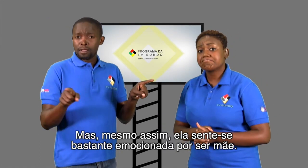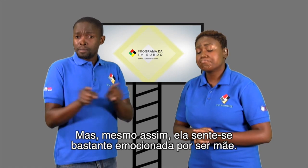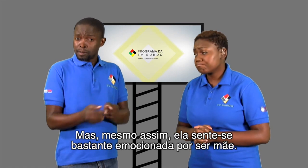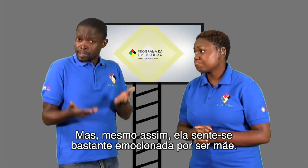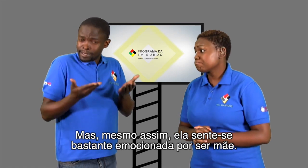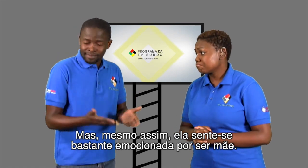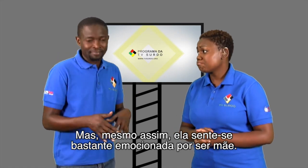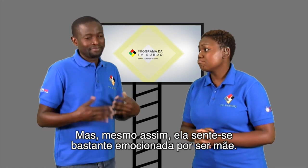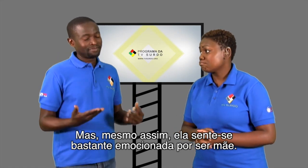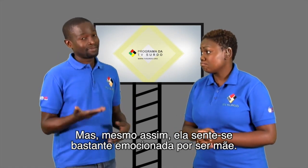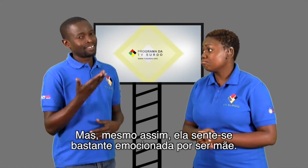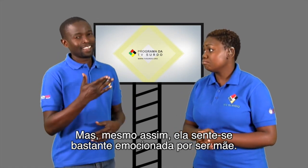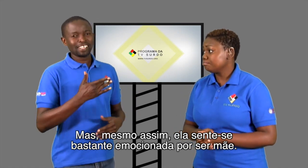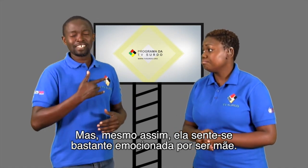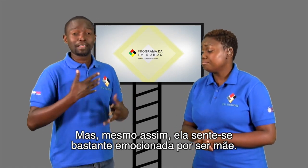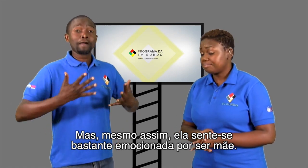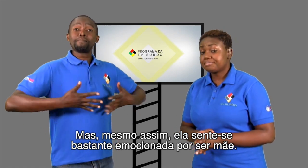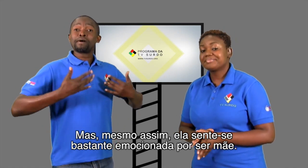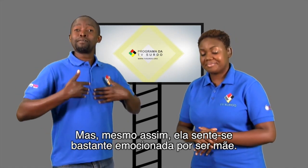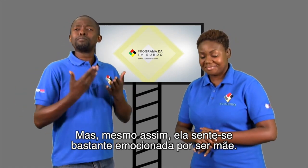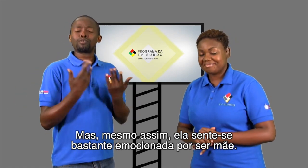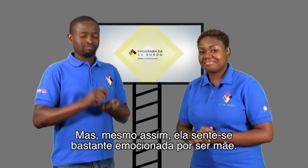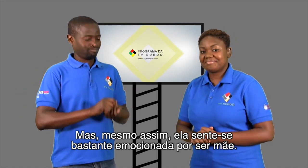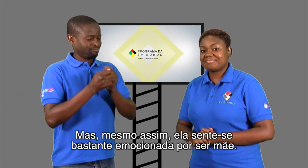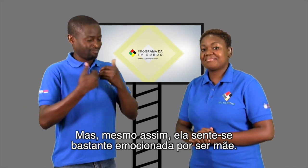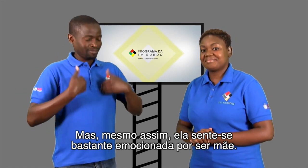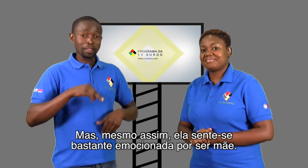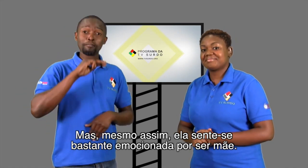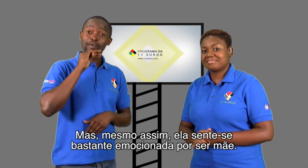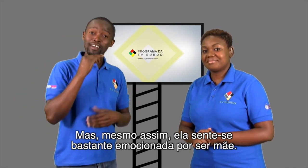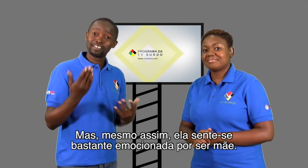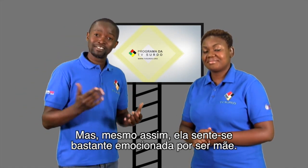Mas, mesmo assim, ela sente-se bastante emocionada por ser mãe.